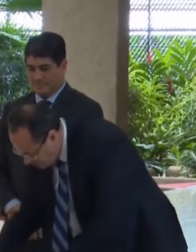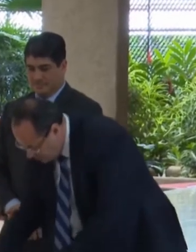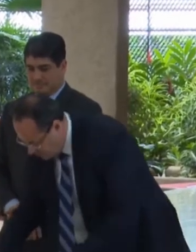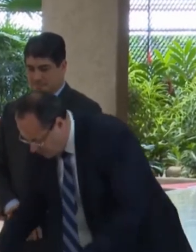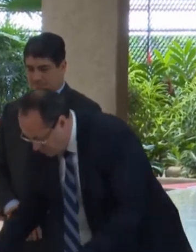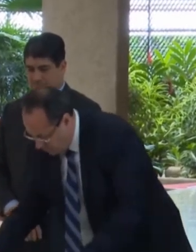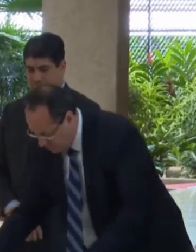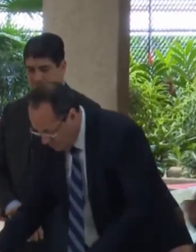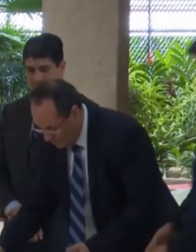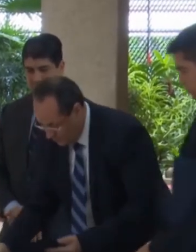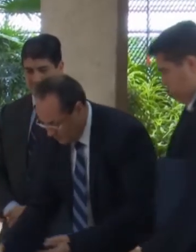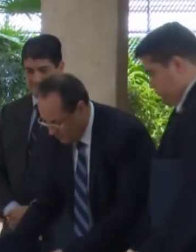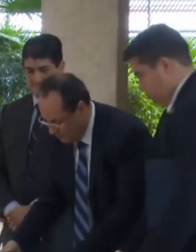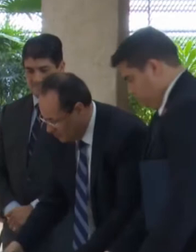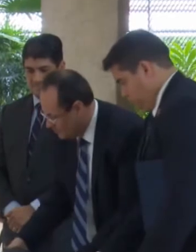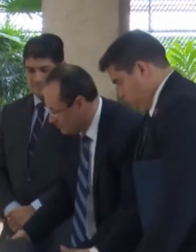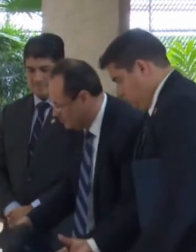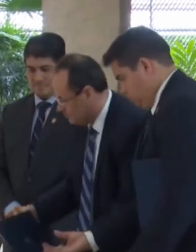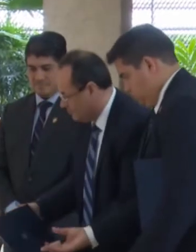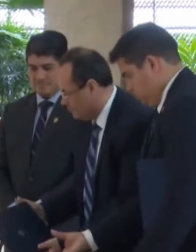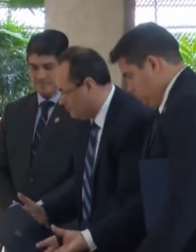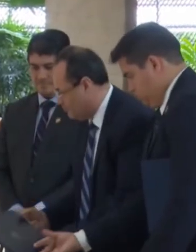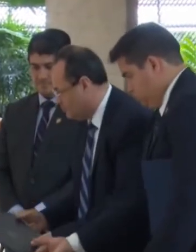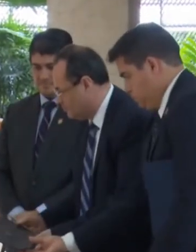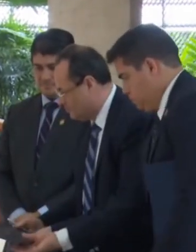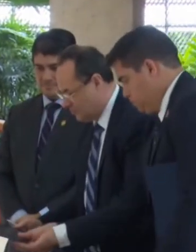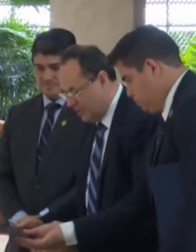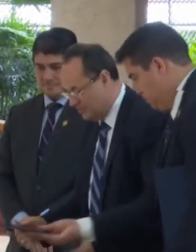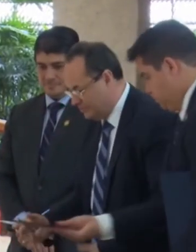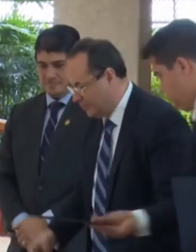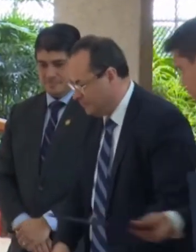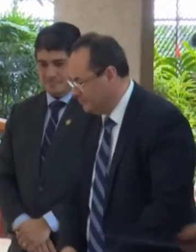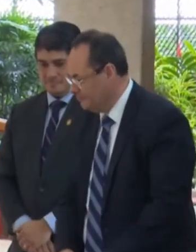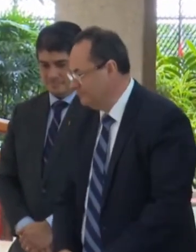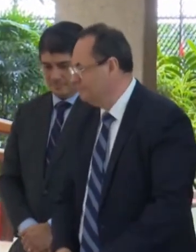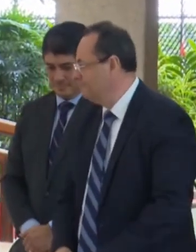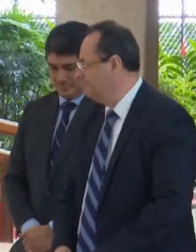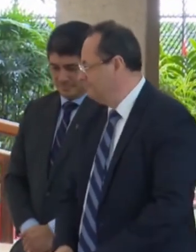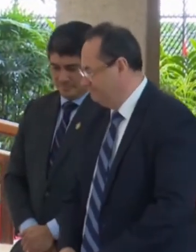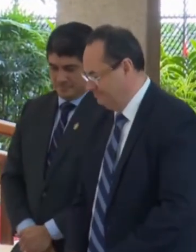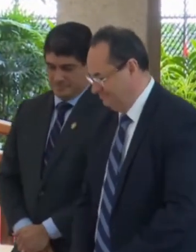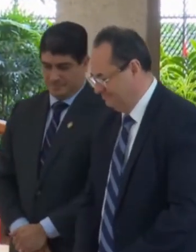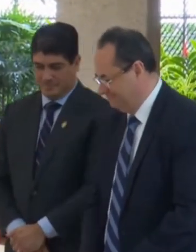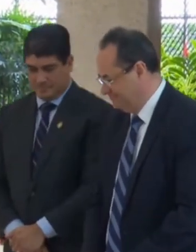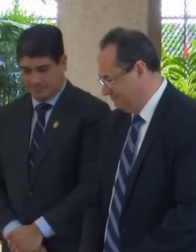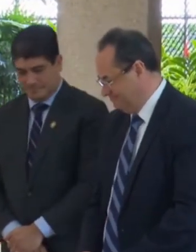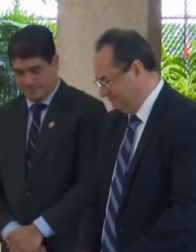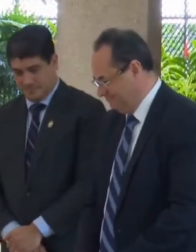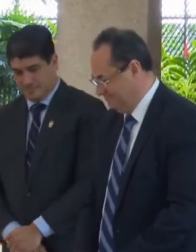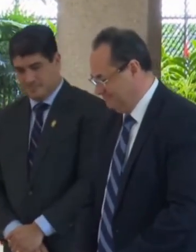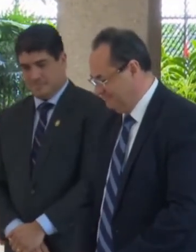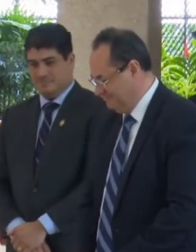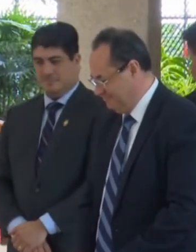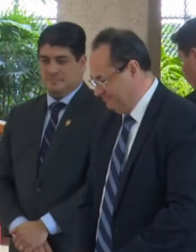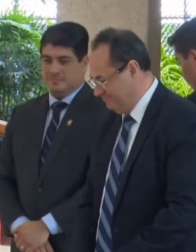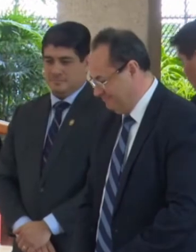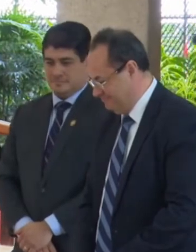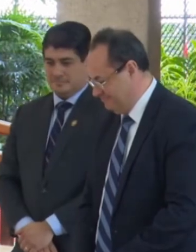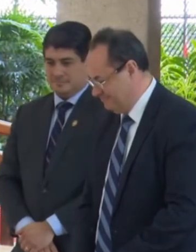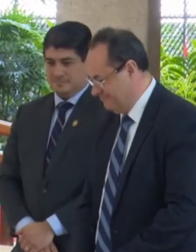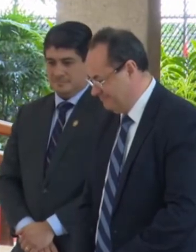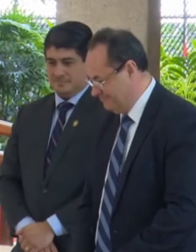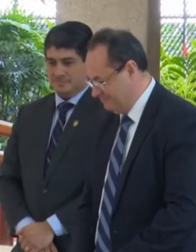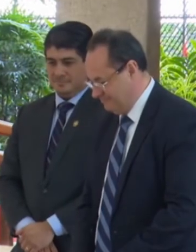lo cual va a redundar en mayor espacio de liquidez para el mercado doméstico Alivianar esa